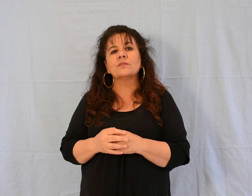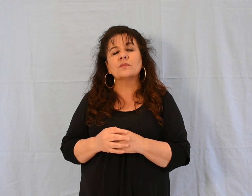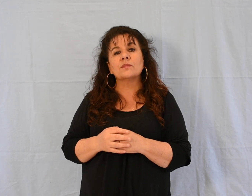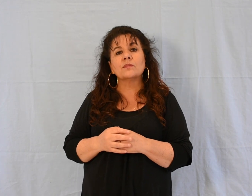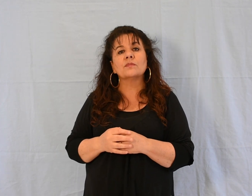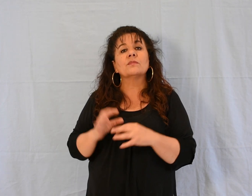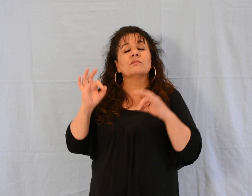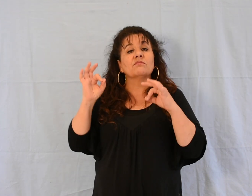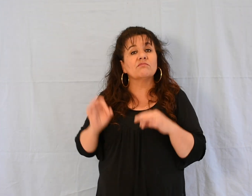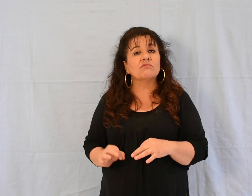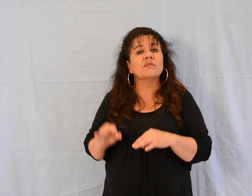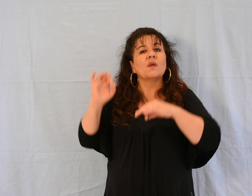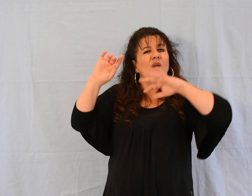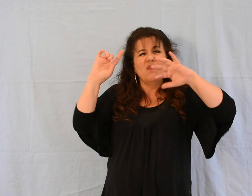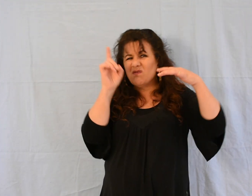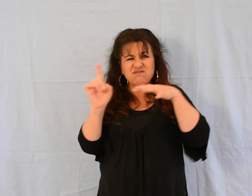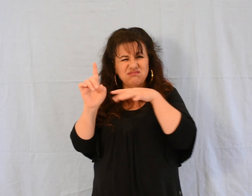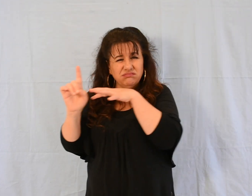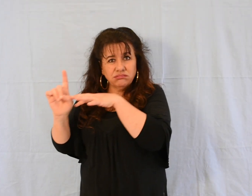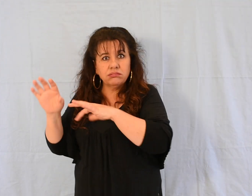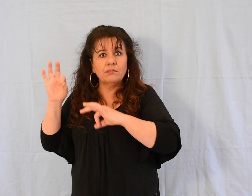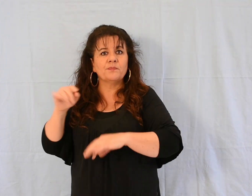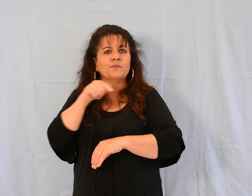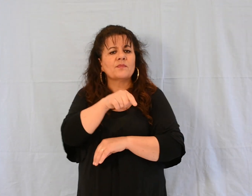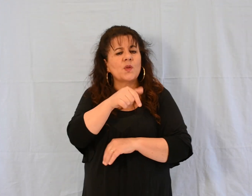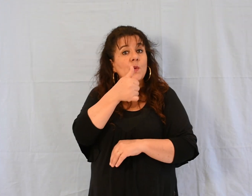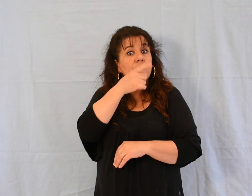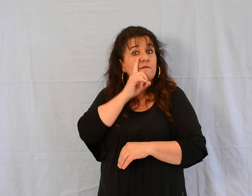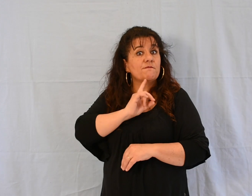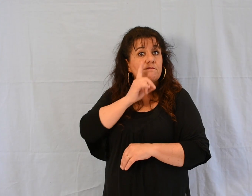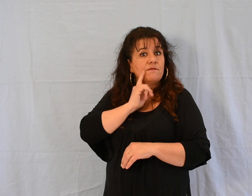Or, une femme qui avait des pertes de sang depuis douze ans,